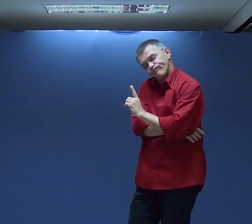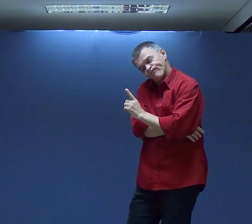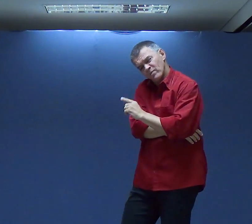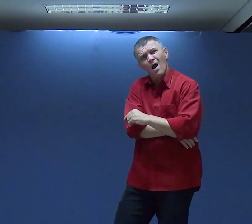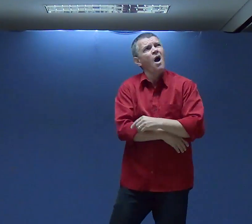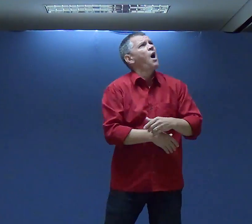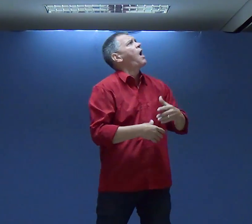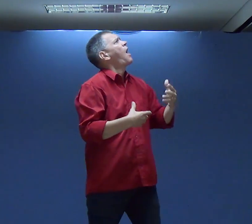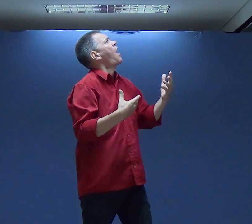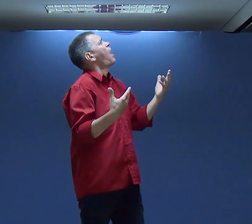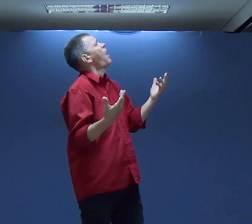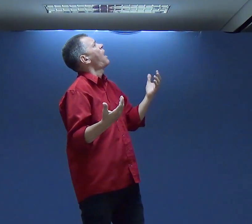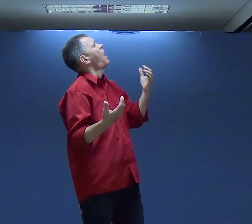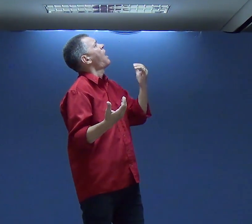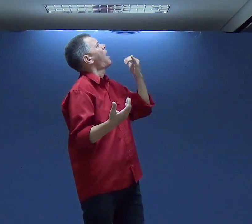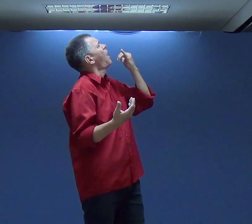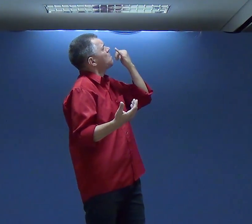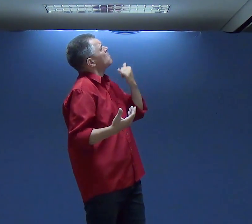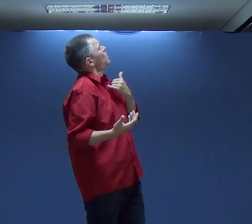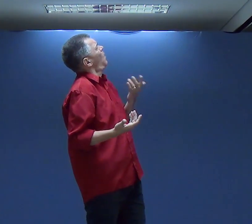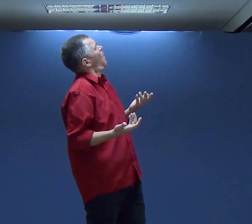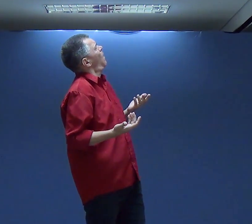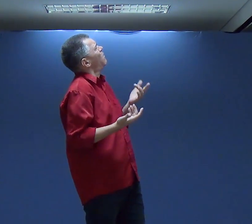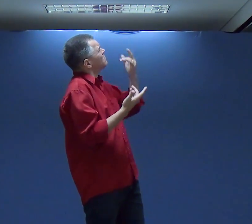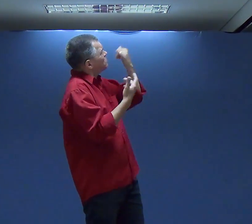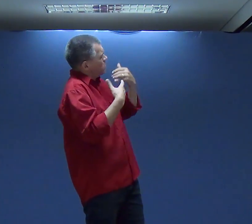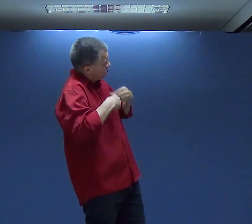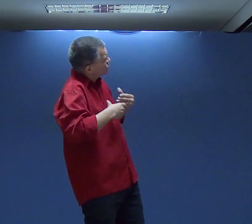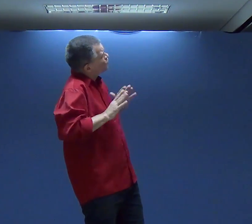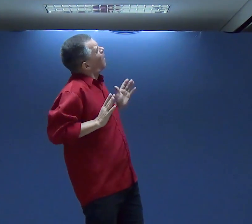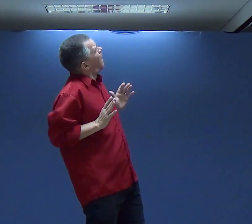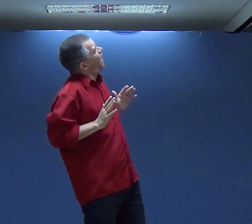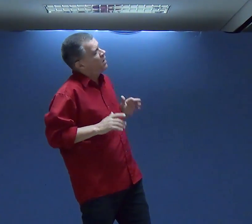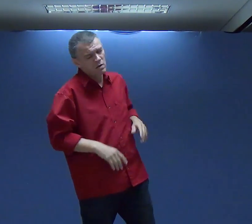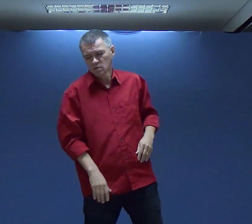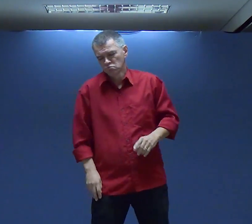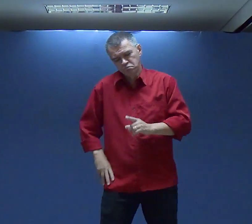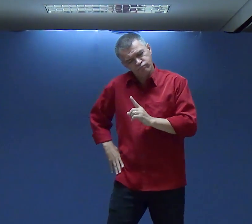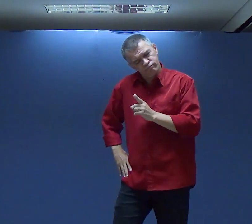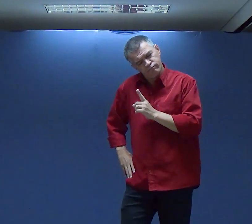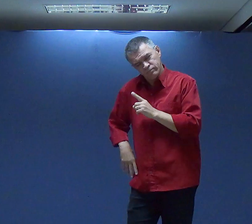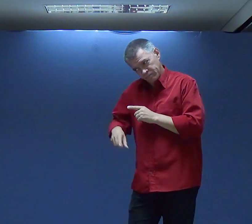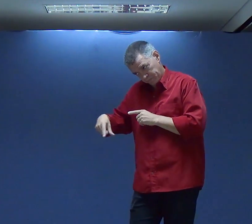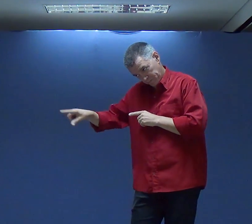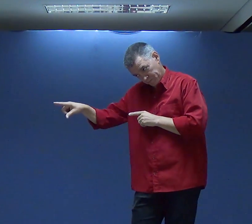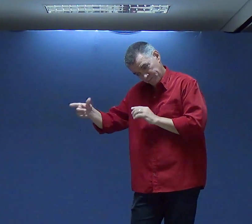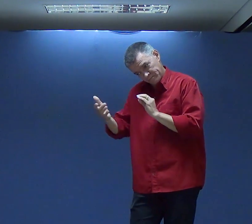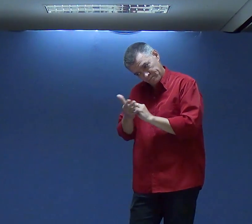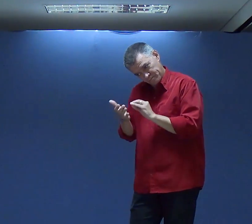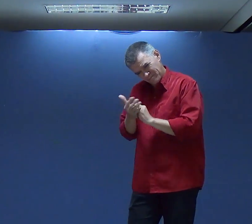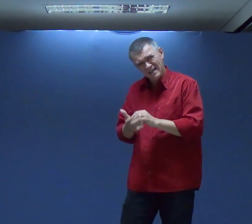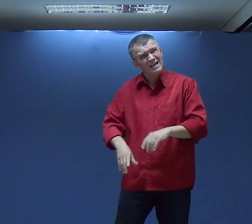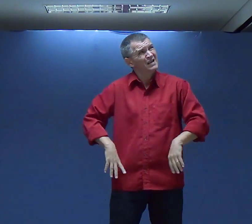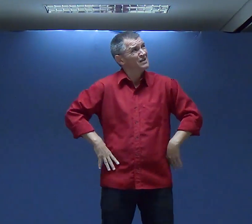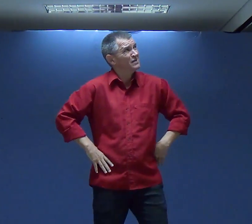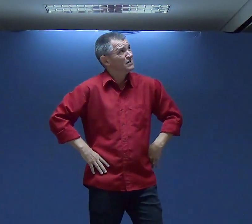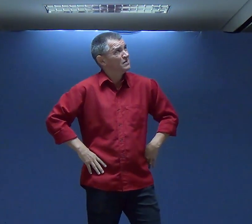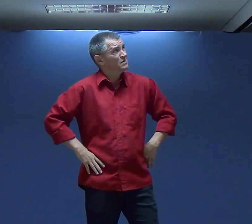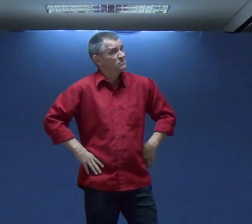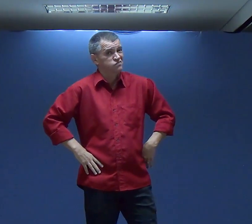ela E a me restaurar com ela Mas eu exijo Eu quero que Deus me limpe E me perdoe E Deus diz